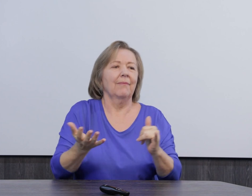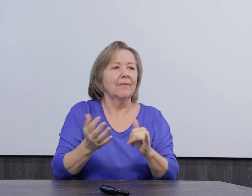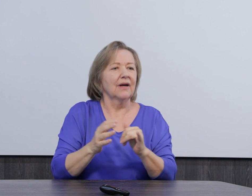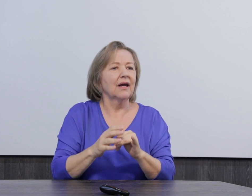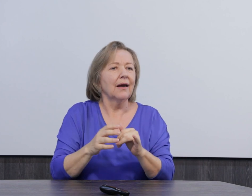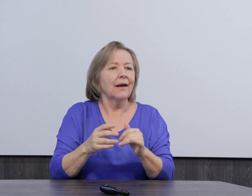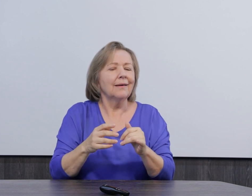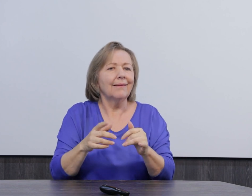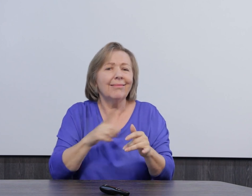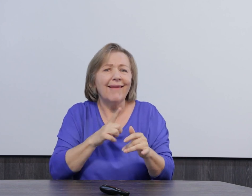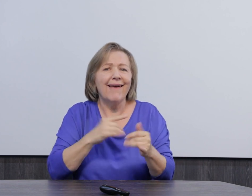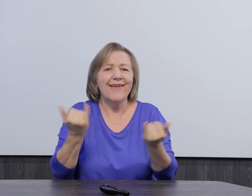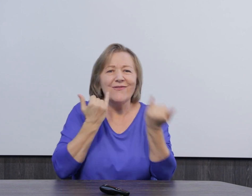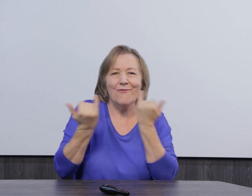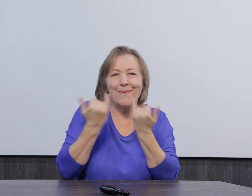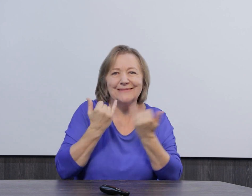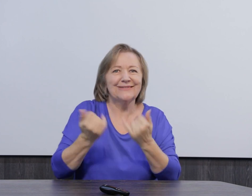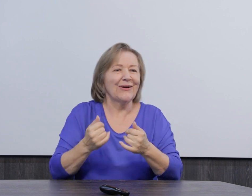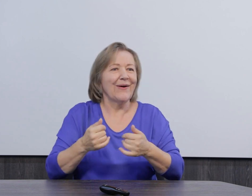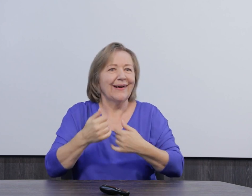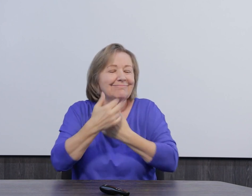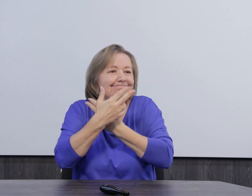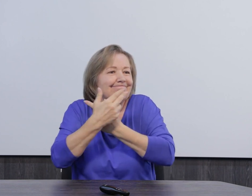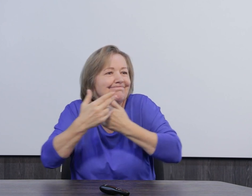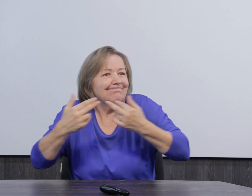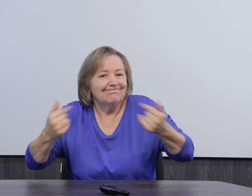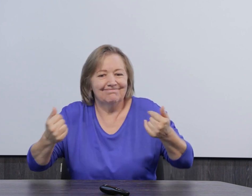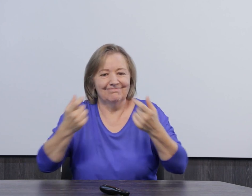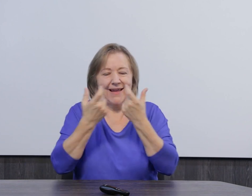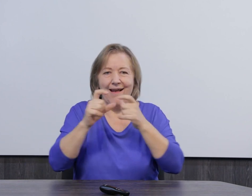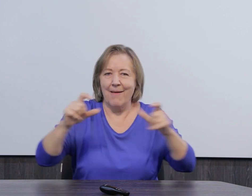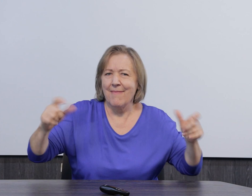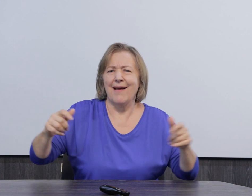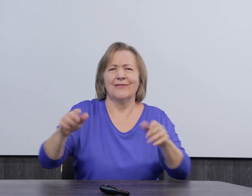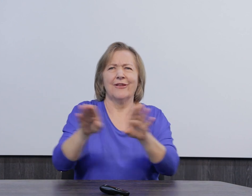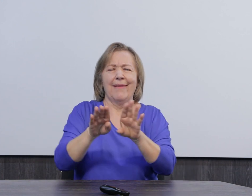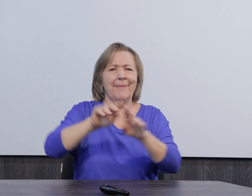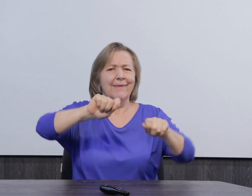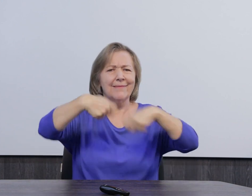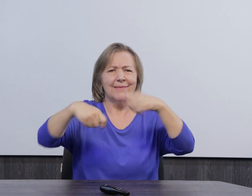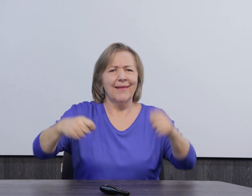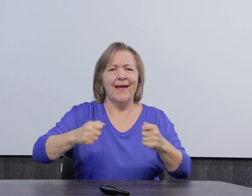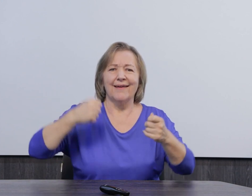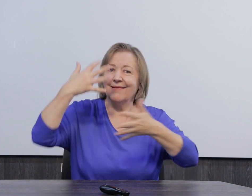plataformas que tenham. É importante termos essas informações sobre gramática da Libras,